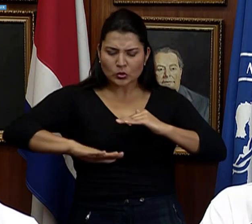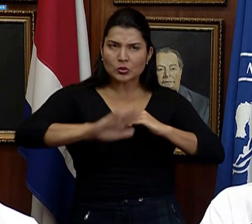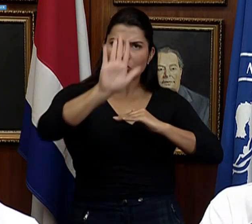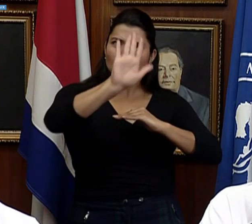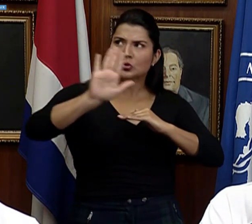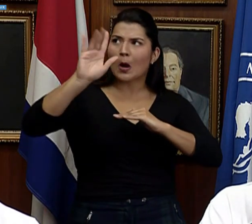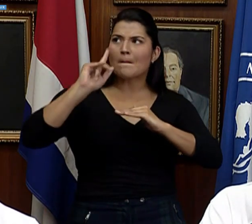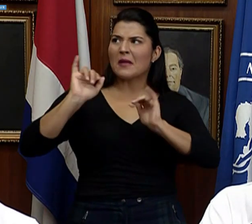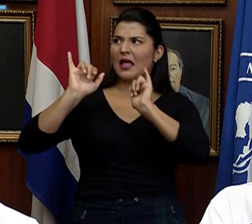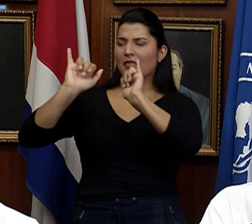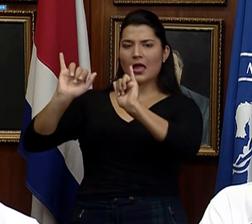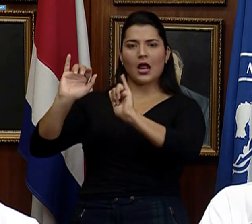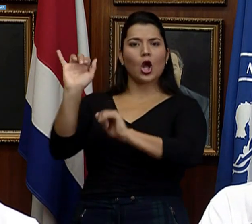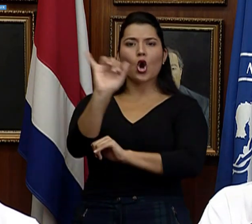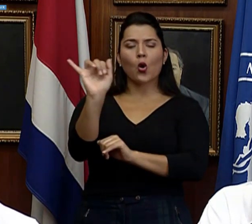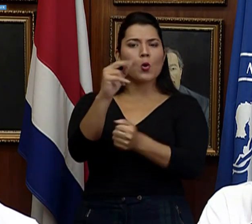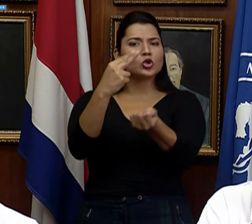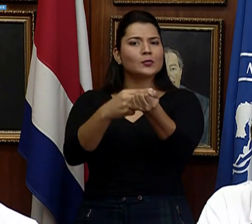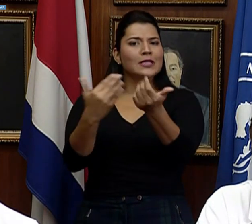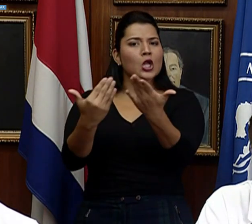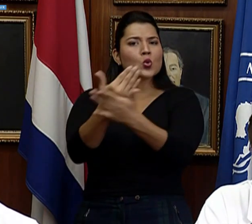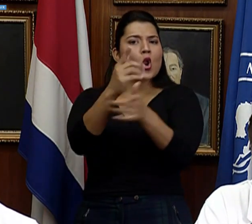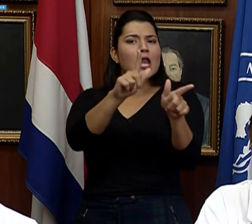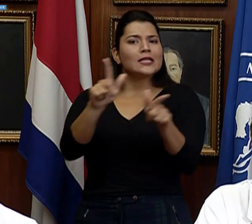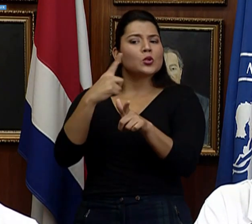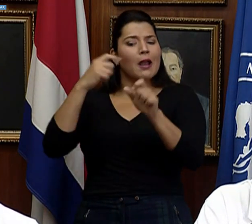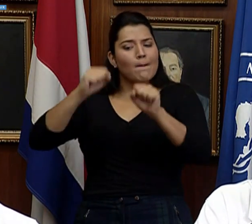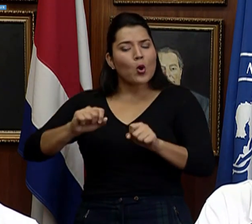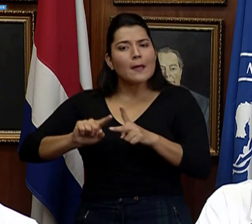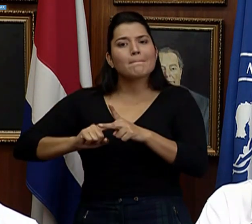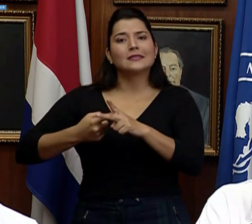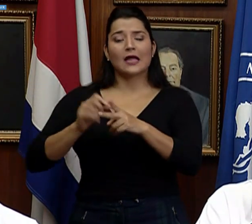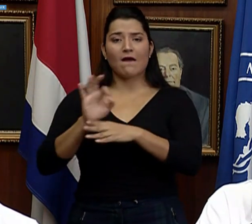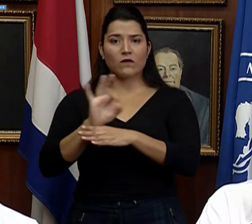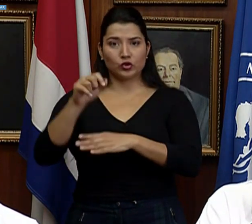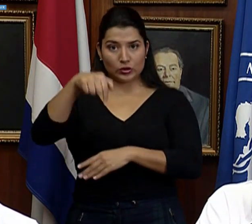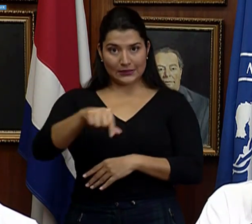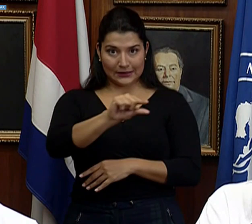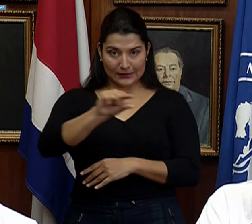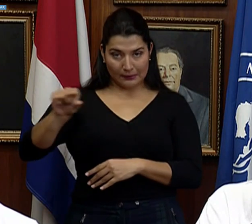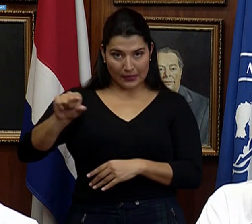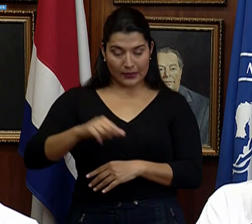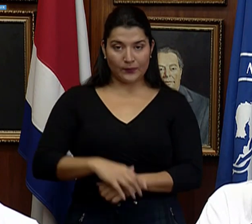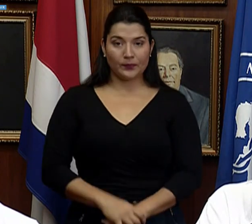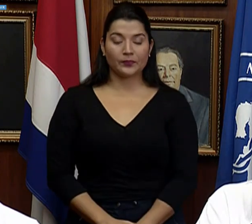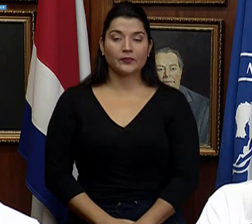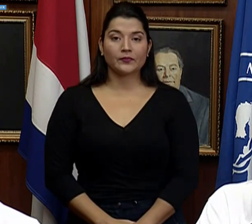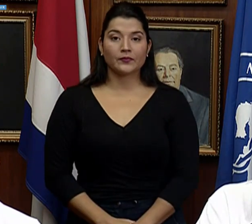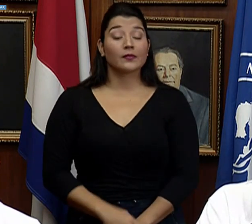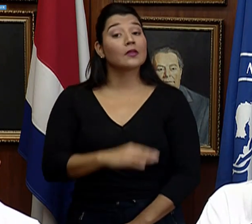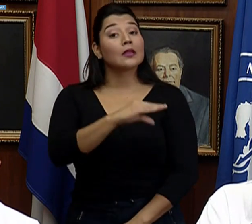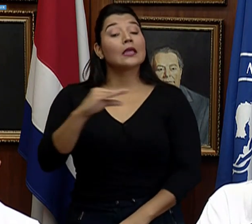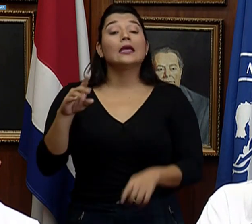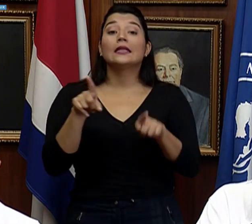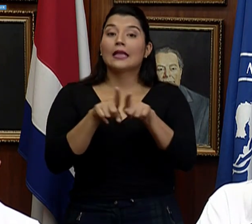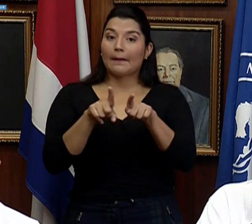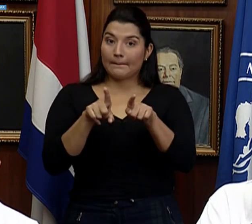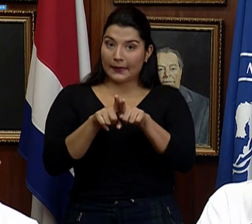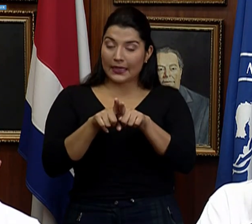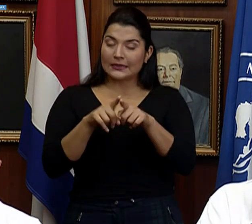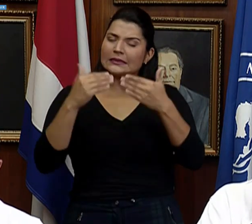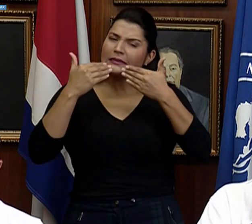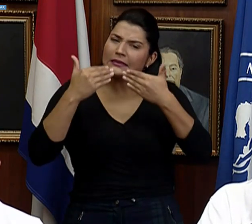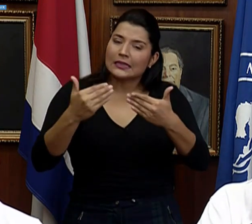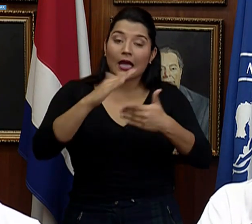como un hospital nuevo, listo para entrar en operación esta semana y también a todas